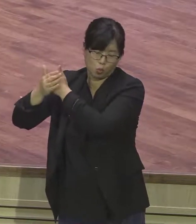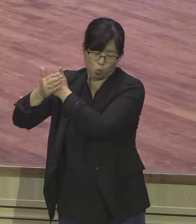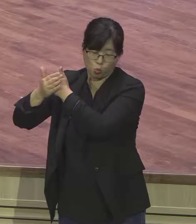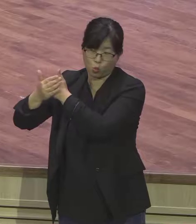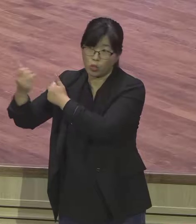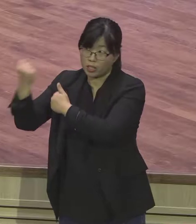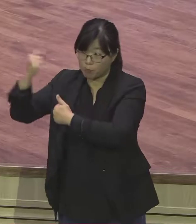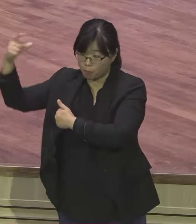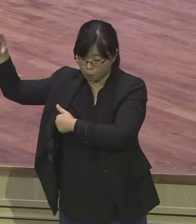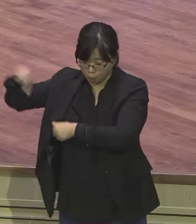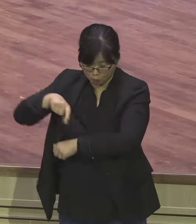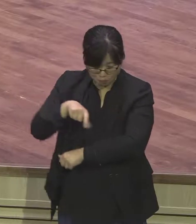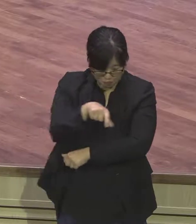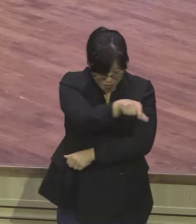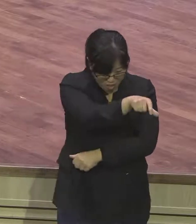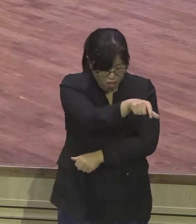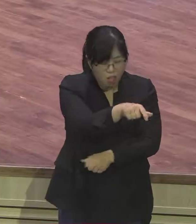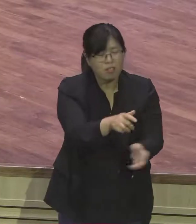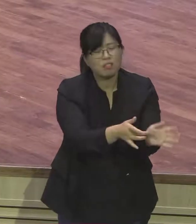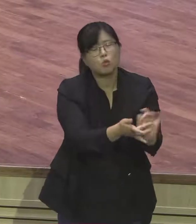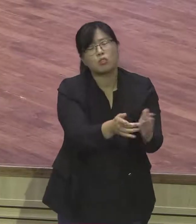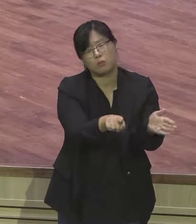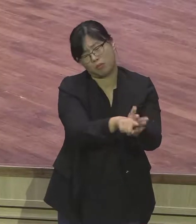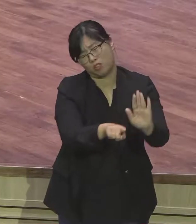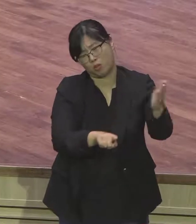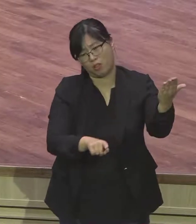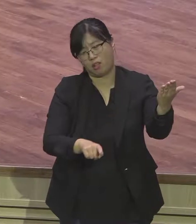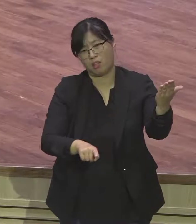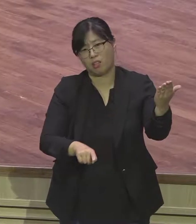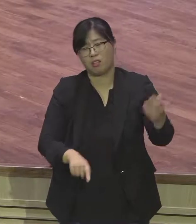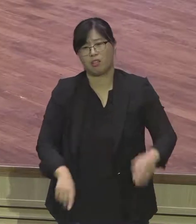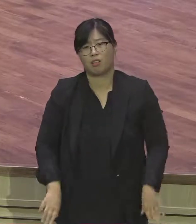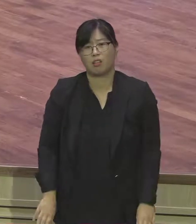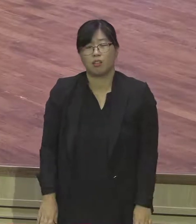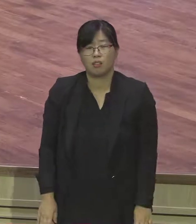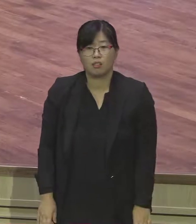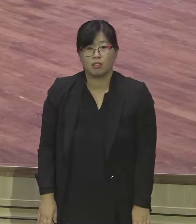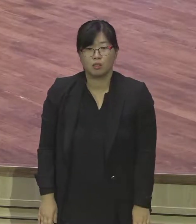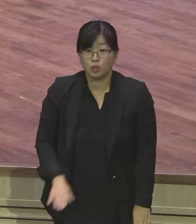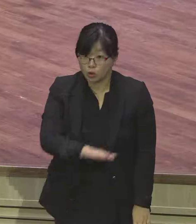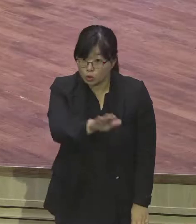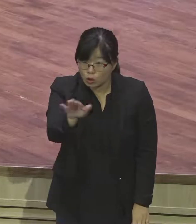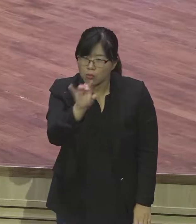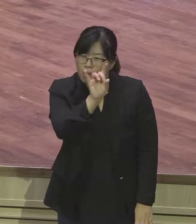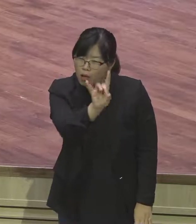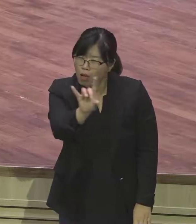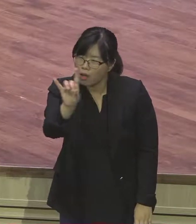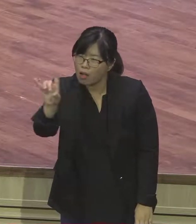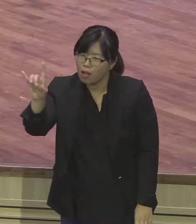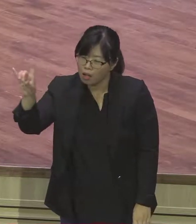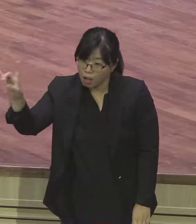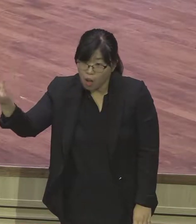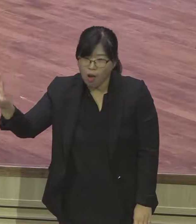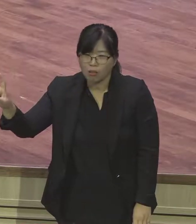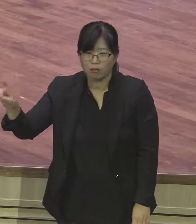오늘 참석하신 우리 전도자들 한 명 이상 죽게로 인도하신 분들 이들이 누구냐